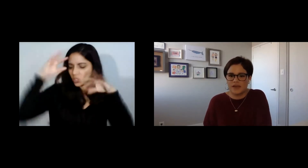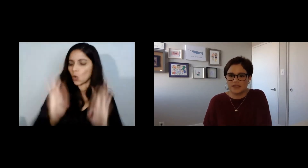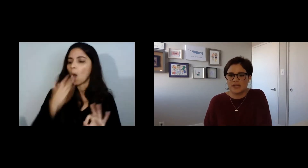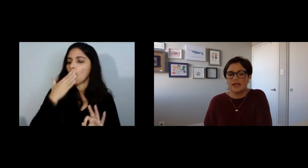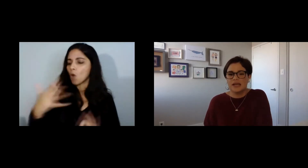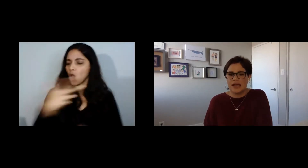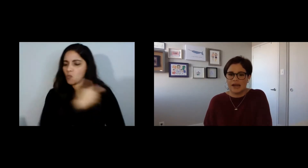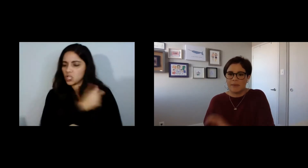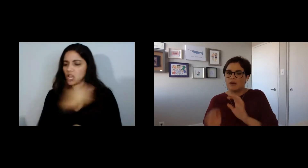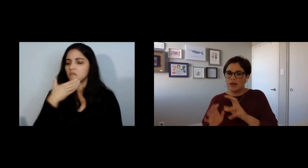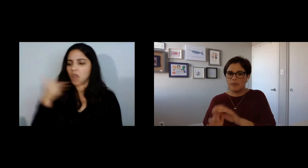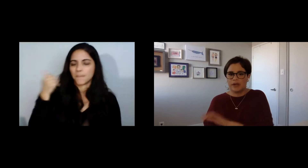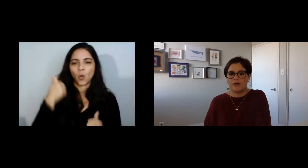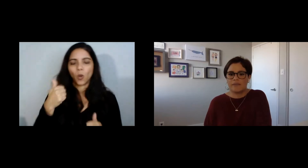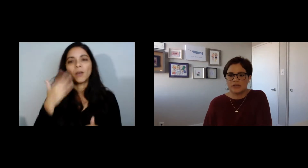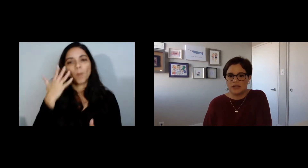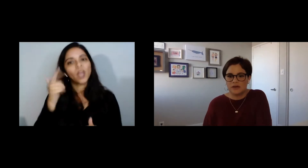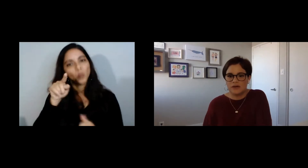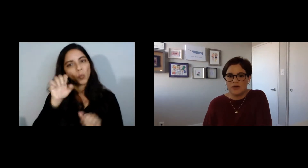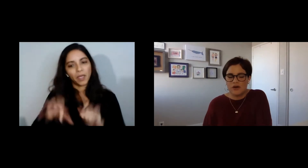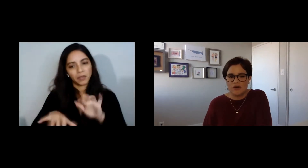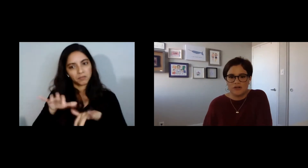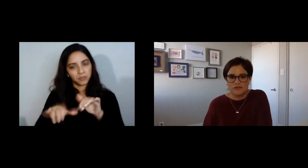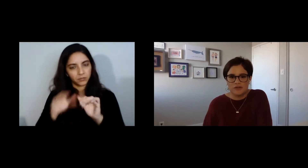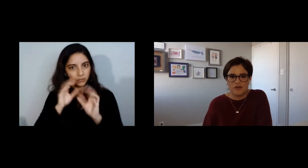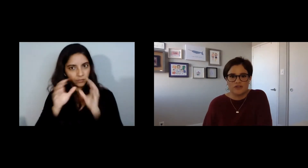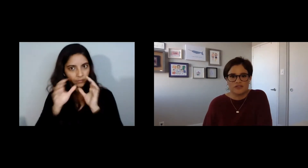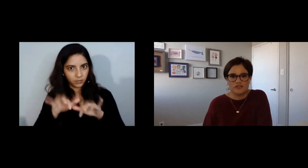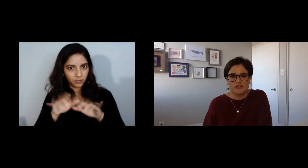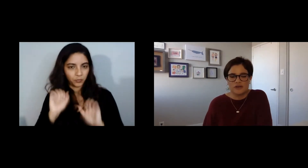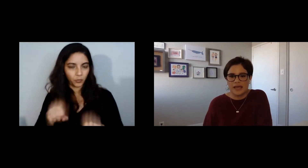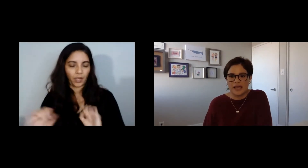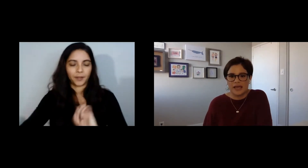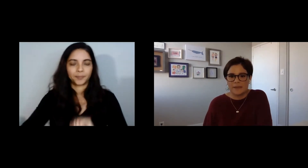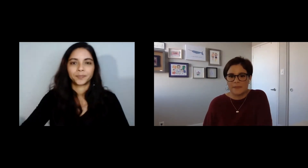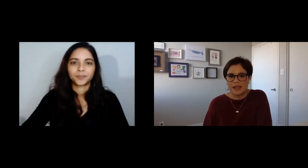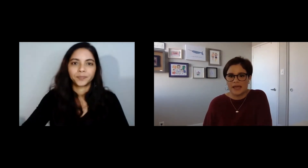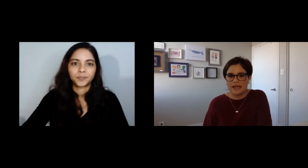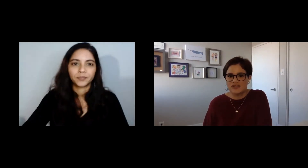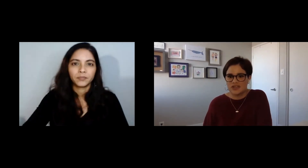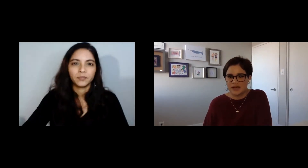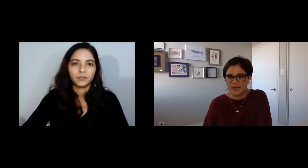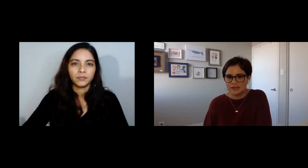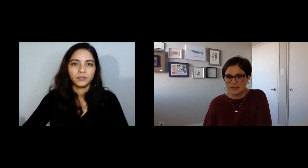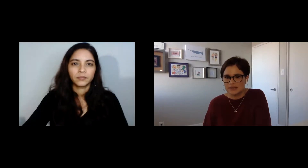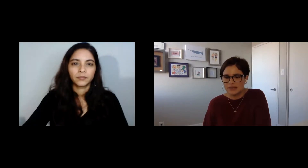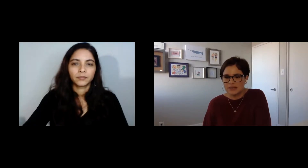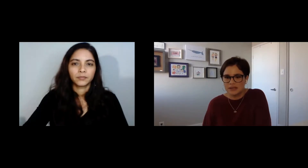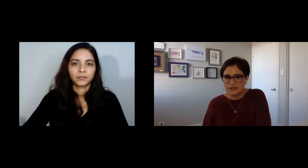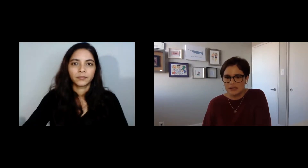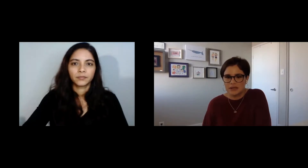poca confianza en las vacunas puedes compartirlo con nosotros en el chat